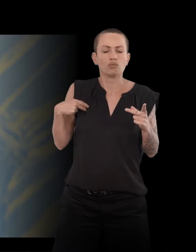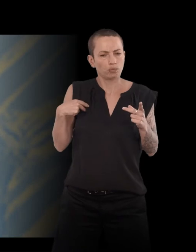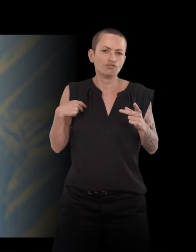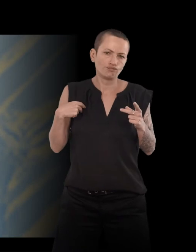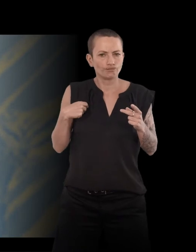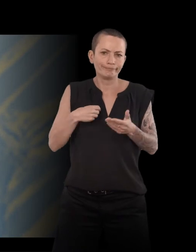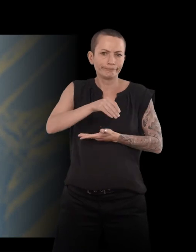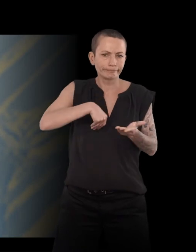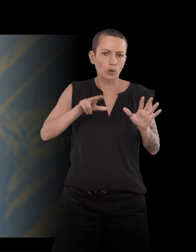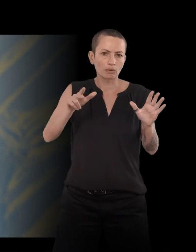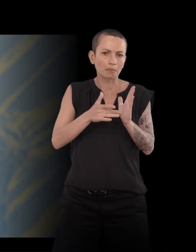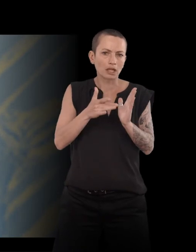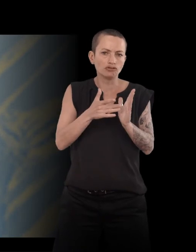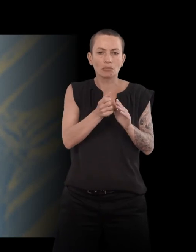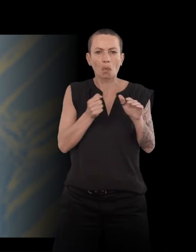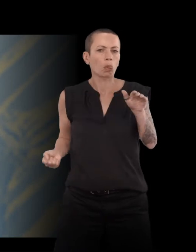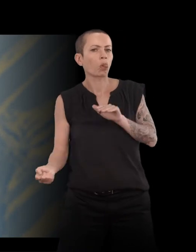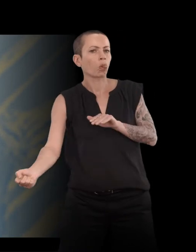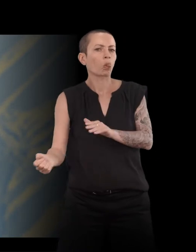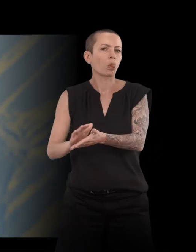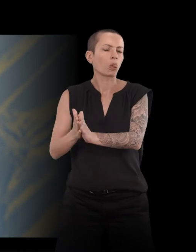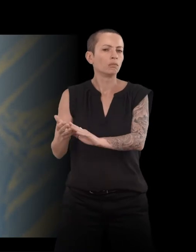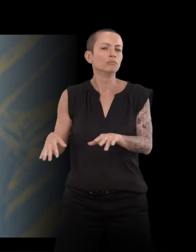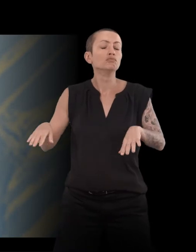puis voilà. Et peut-être deux ans ou trois ans après,